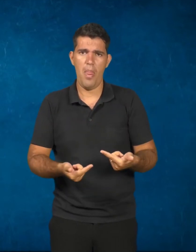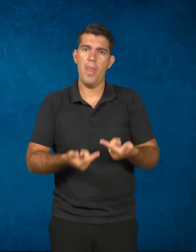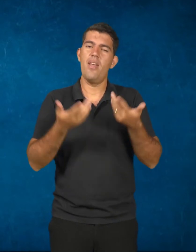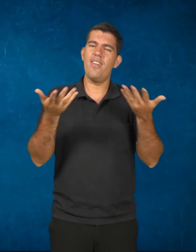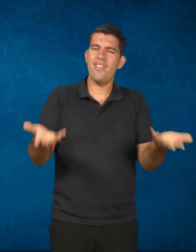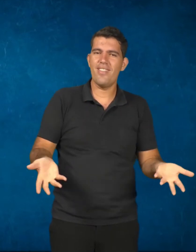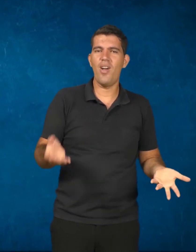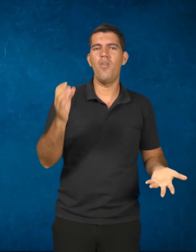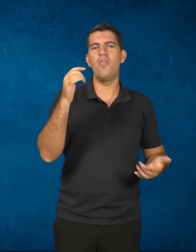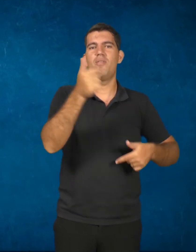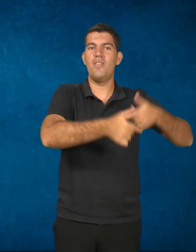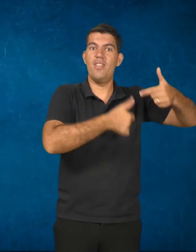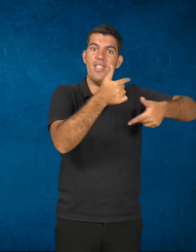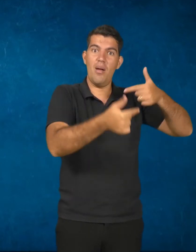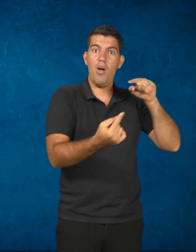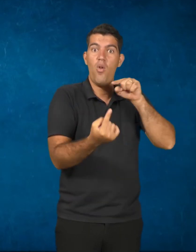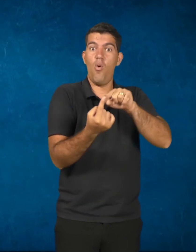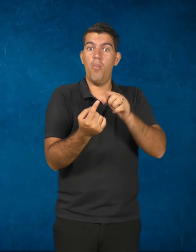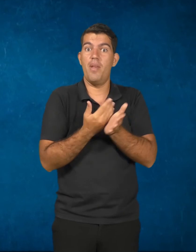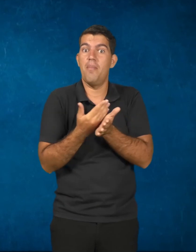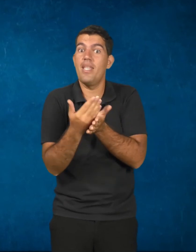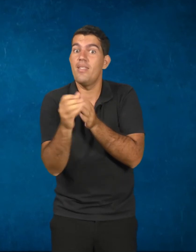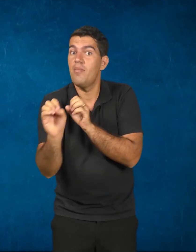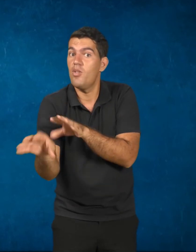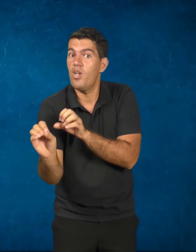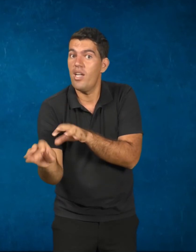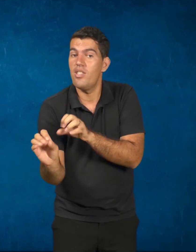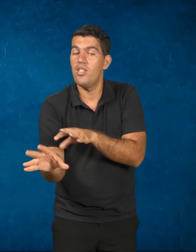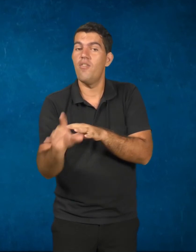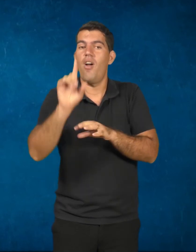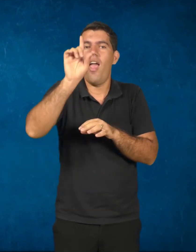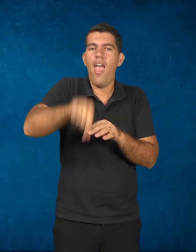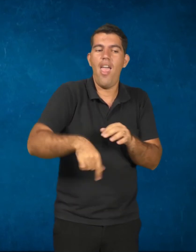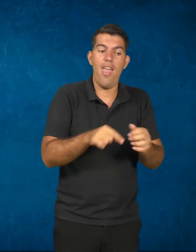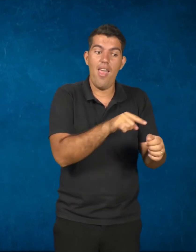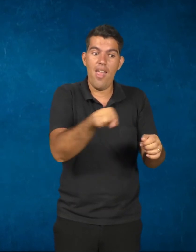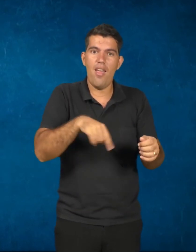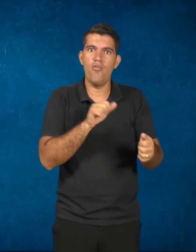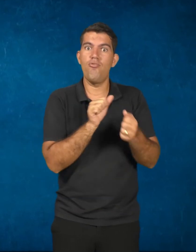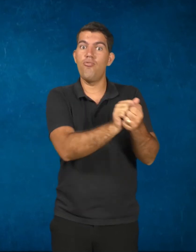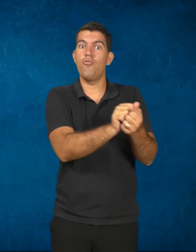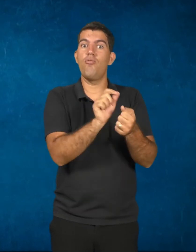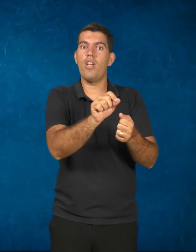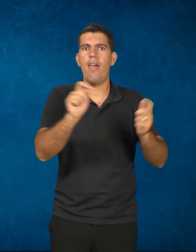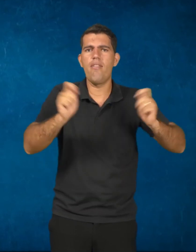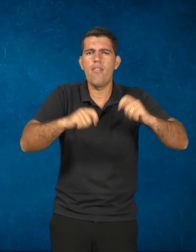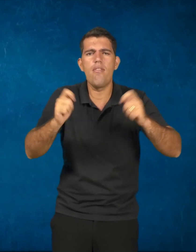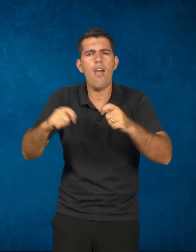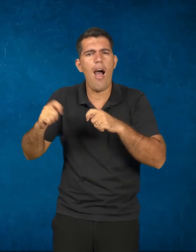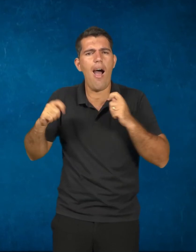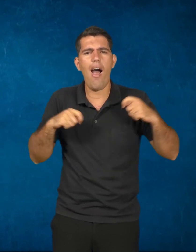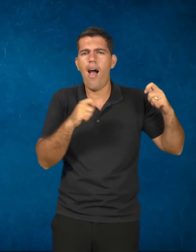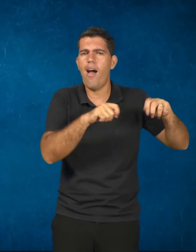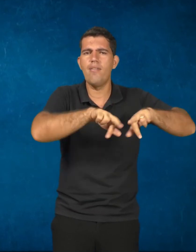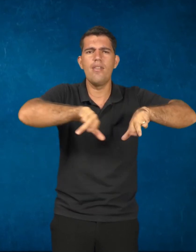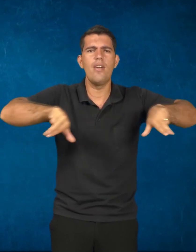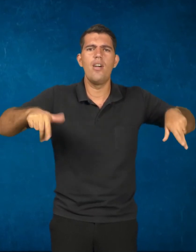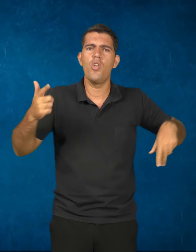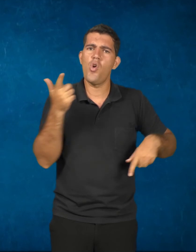o trabalho com princípio educativo, ele traz consigo possibilidades de se aprender,